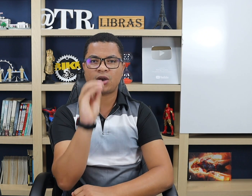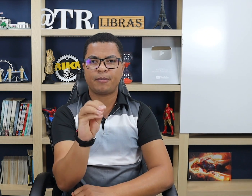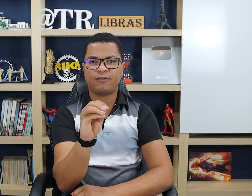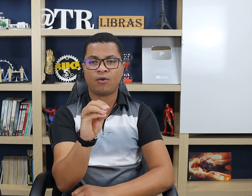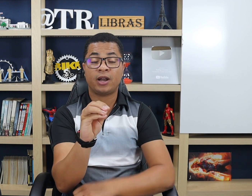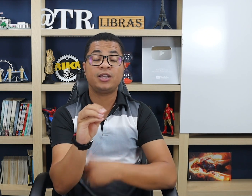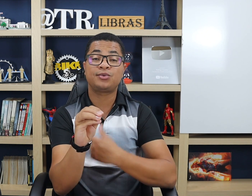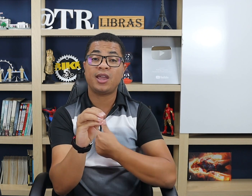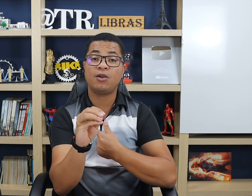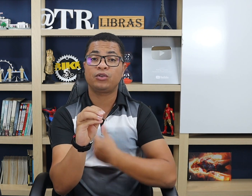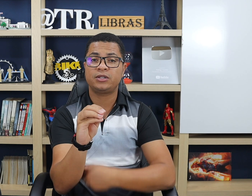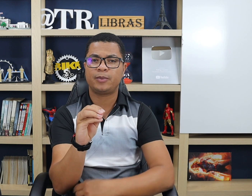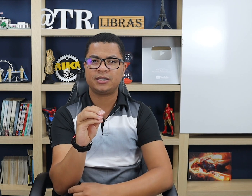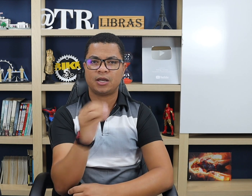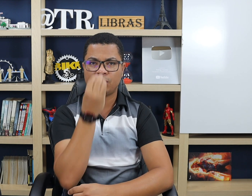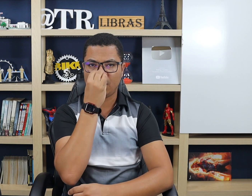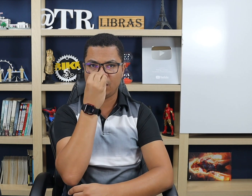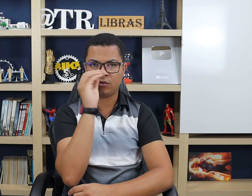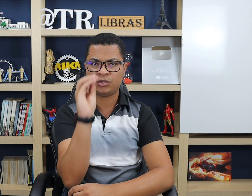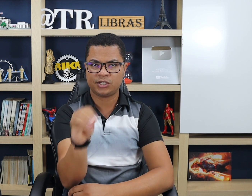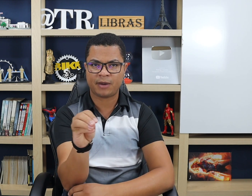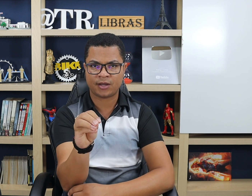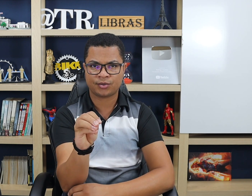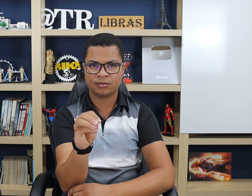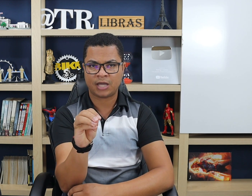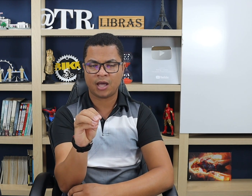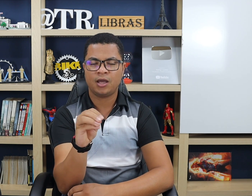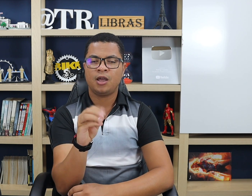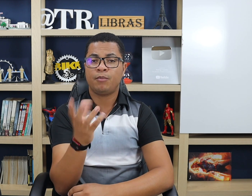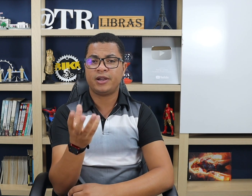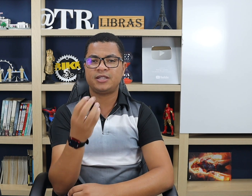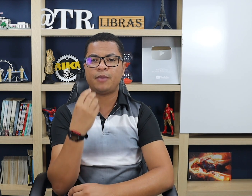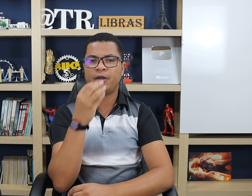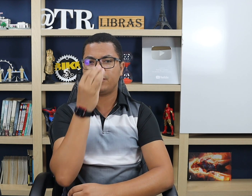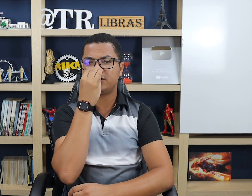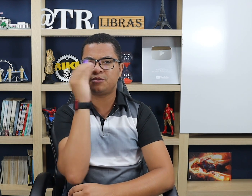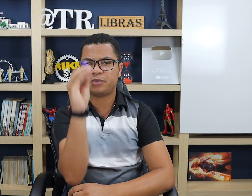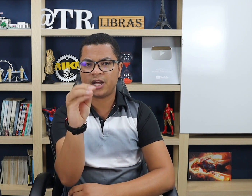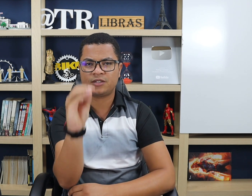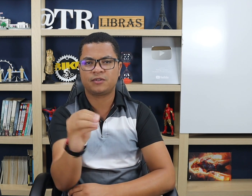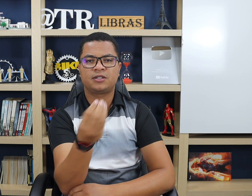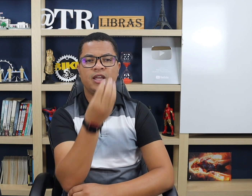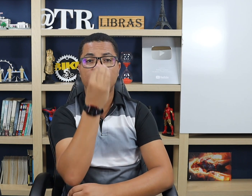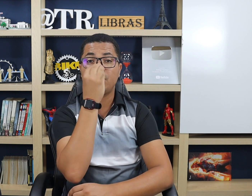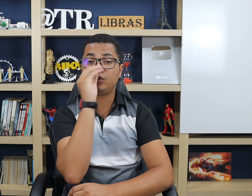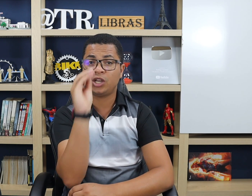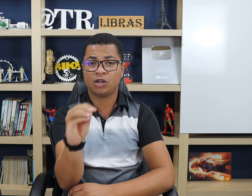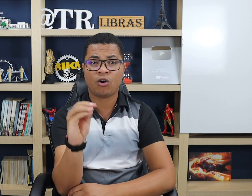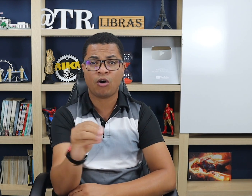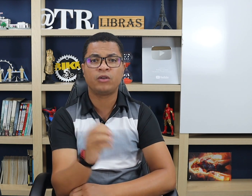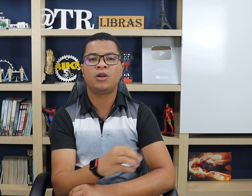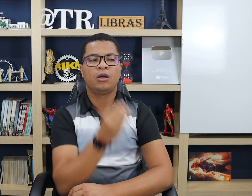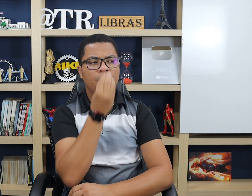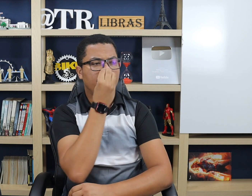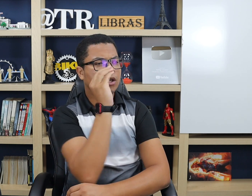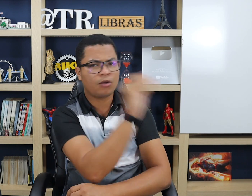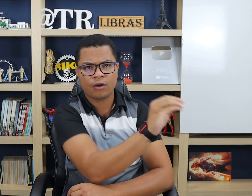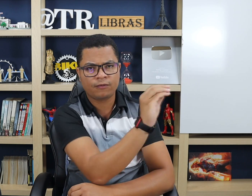joga pra fora. Isso é eu que estou desprezando. Eu desprezo, tá? Por exemplo, eu desprezo você, ou eu te ignoro, ou eu ignoro